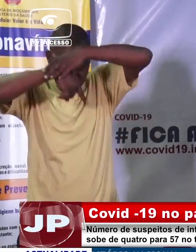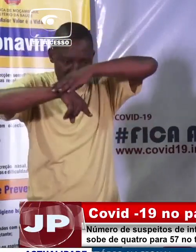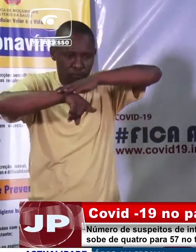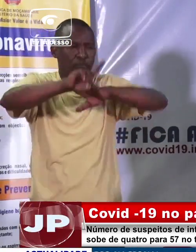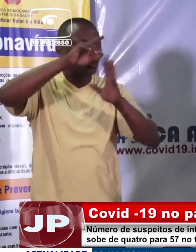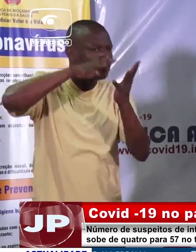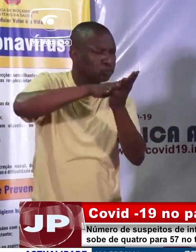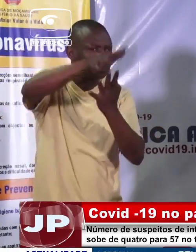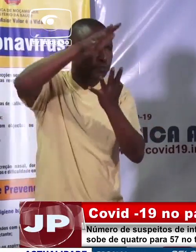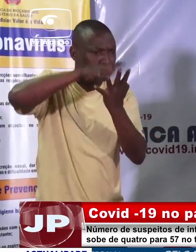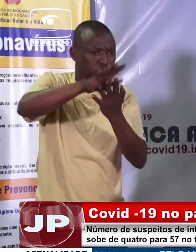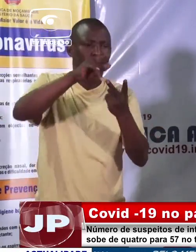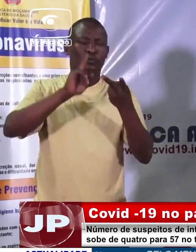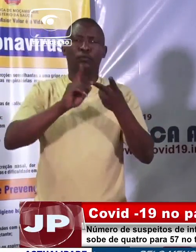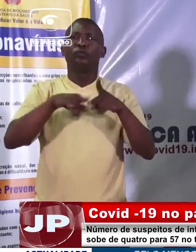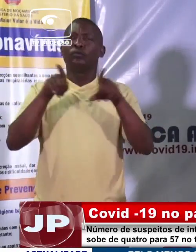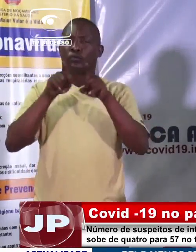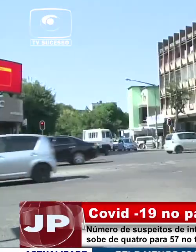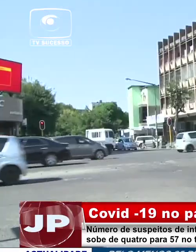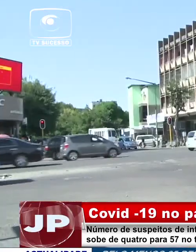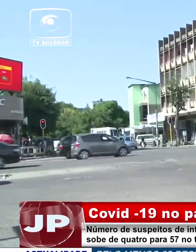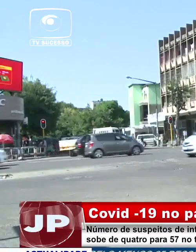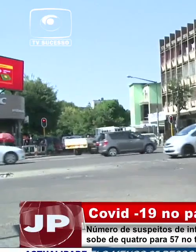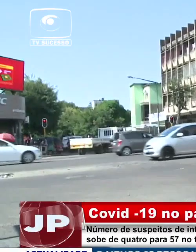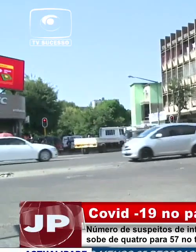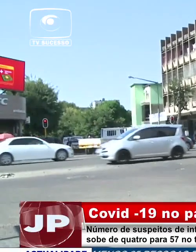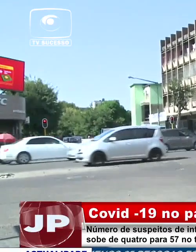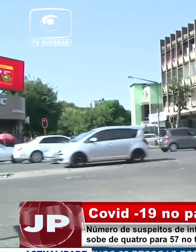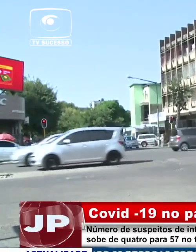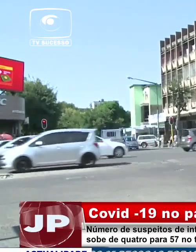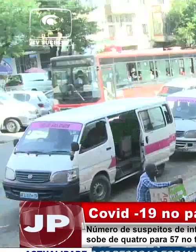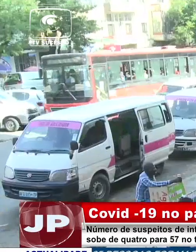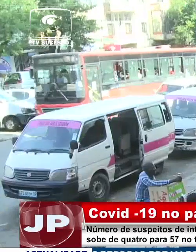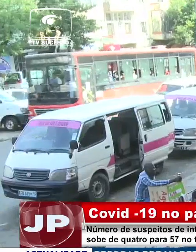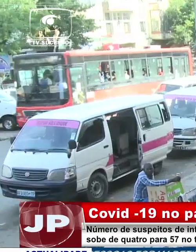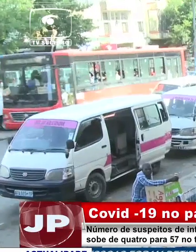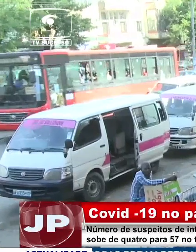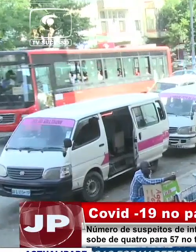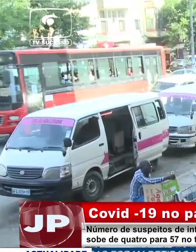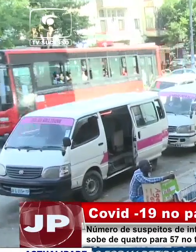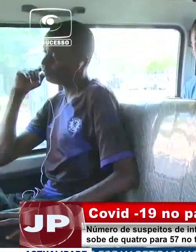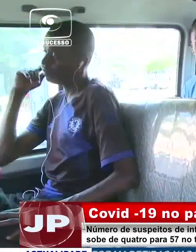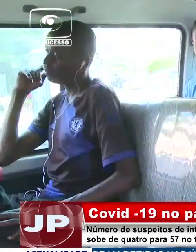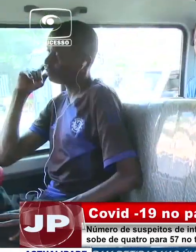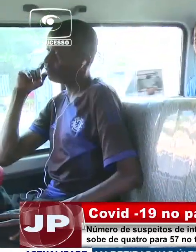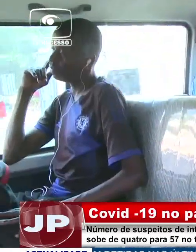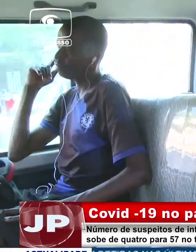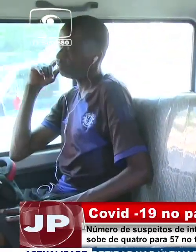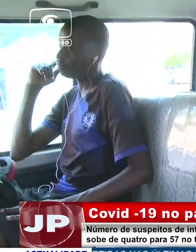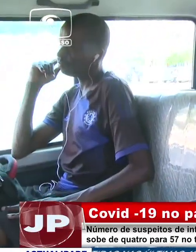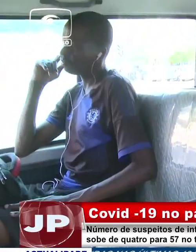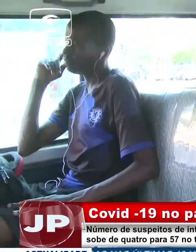essa ação e outros cantos também deste país. O país conta atualmente com nove casos positivos de Covid